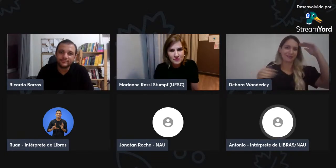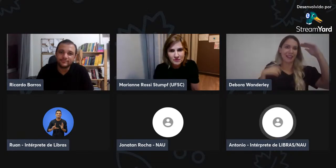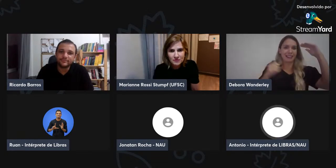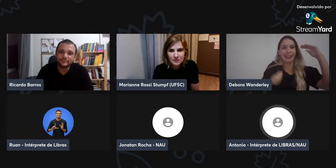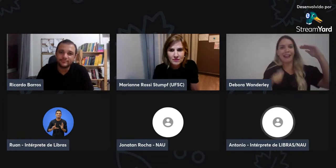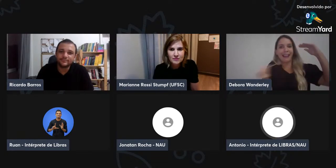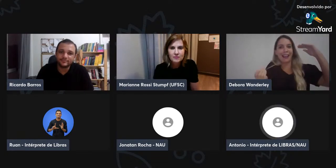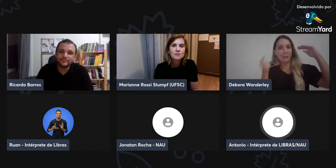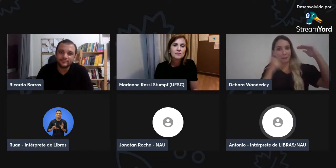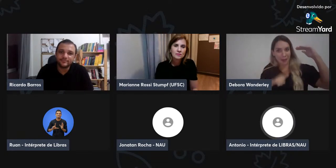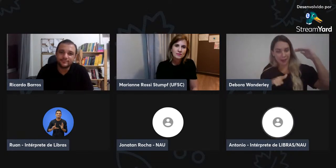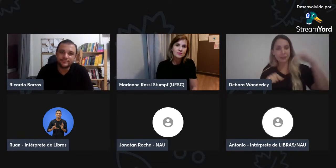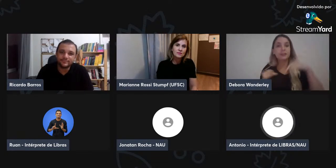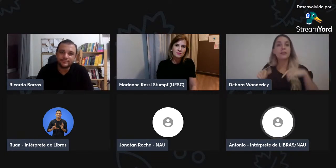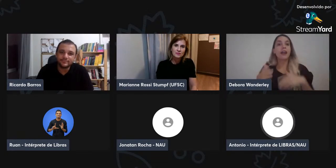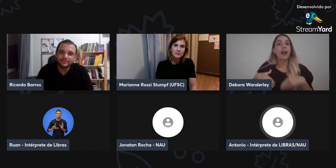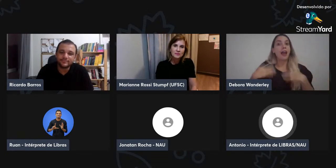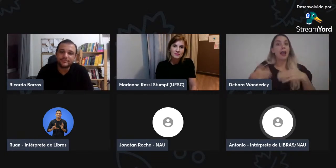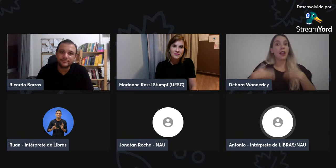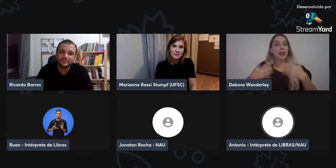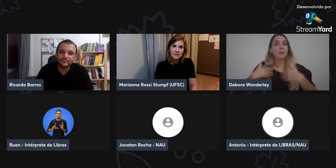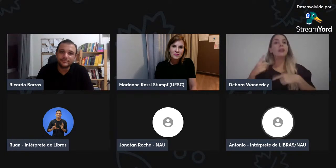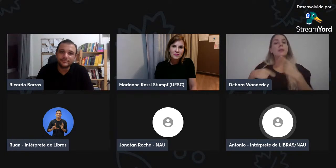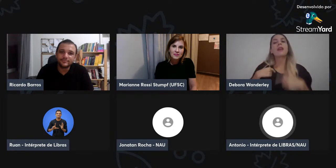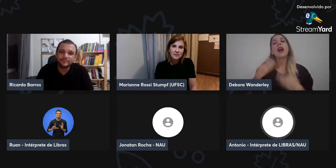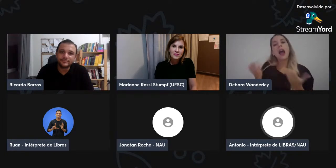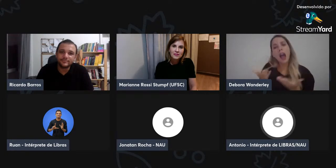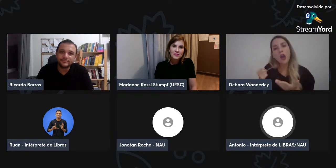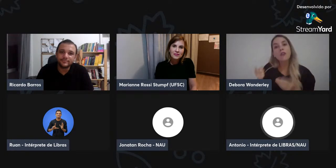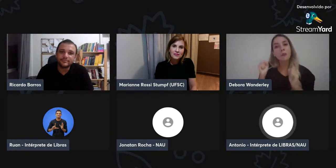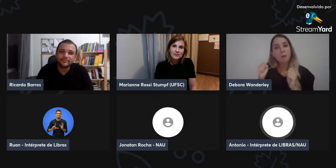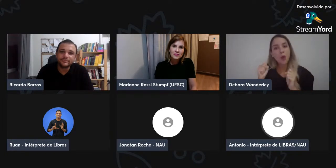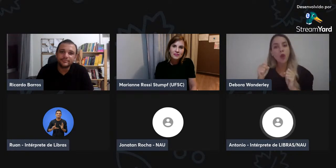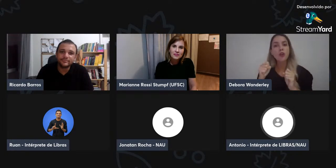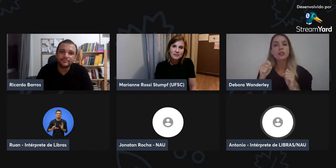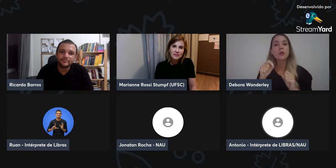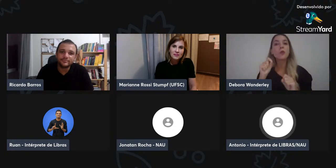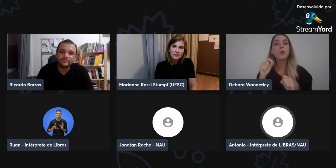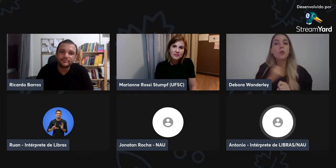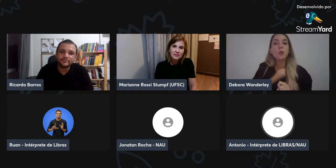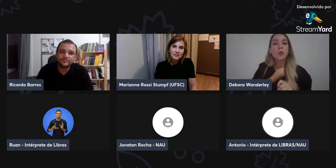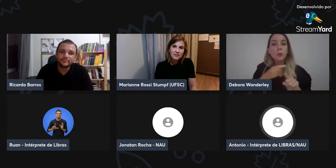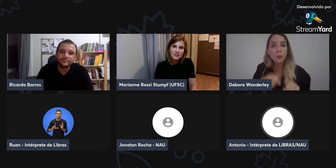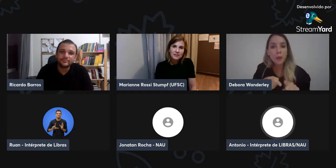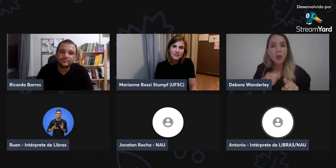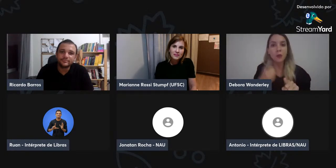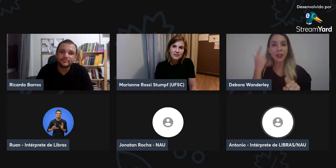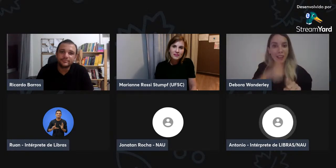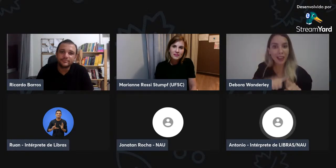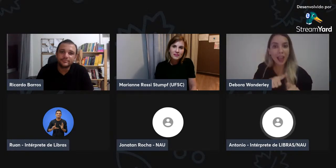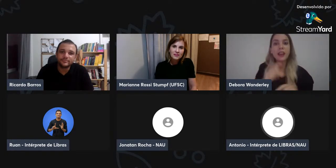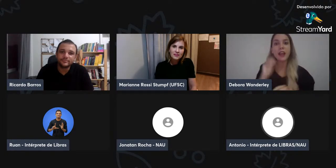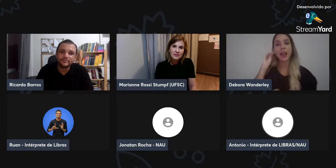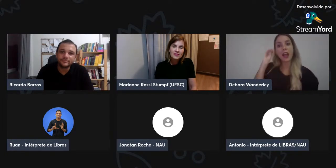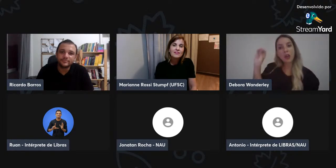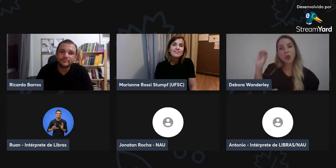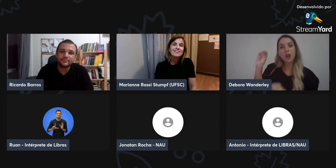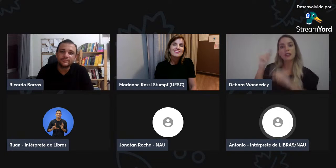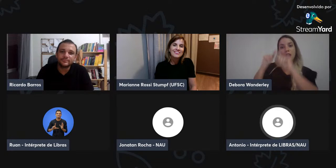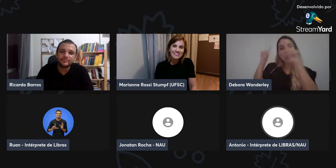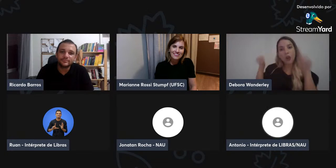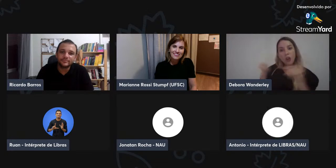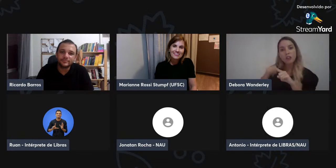podíamos dar estratégias para que possam incentivar esse gostado dos alunos.